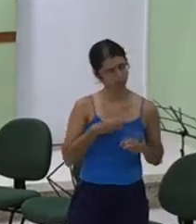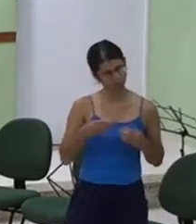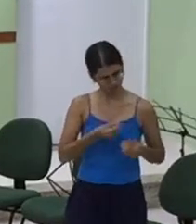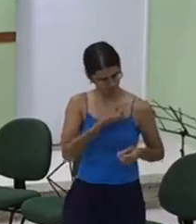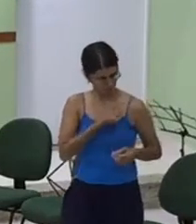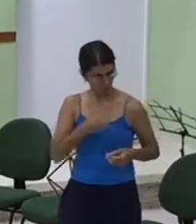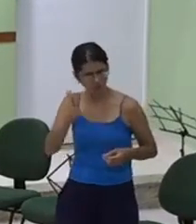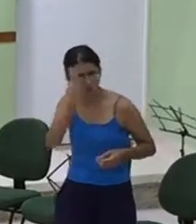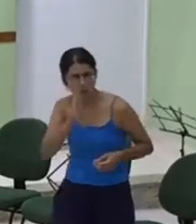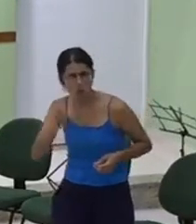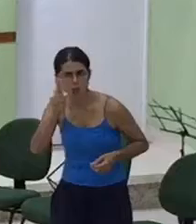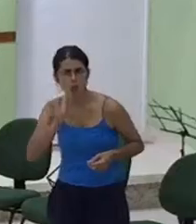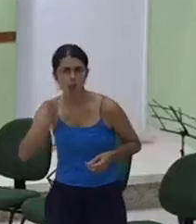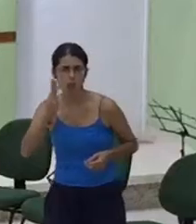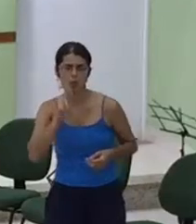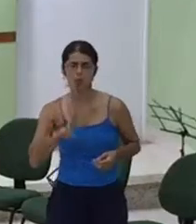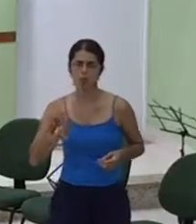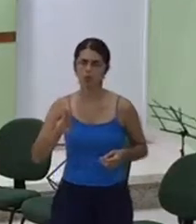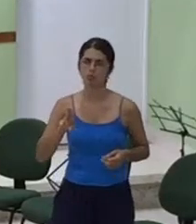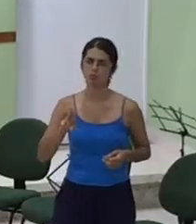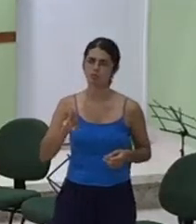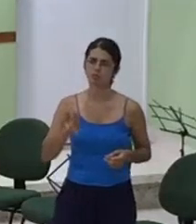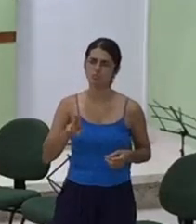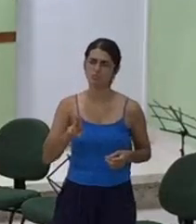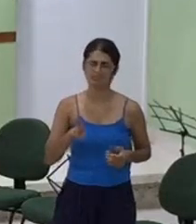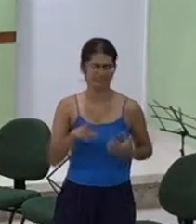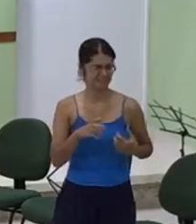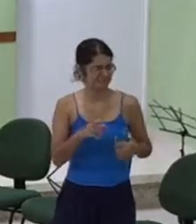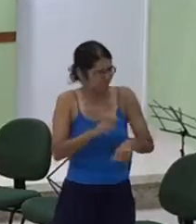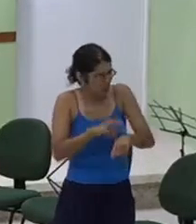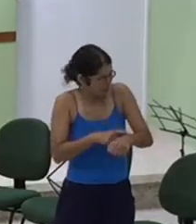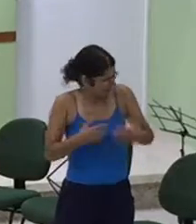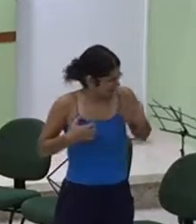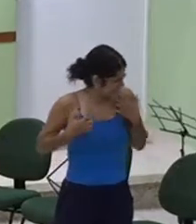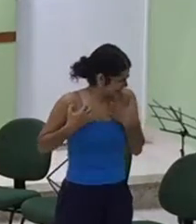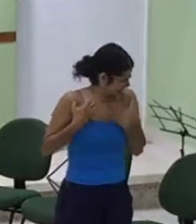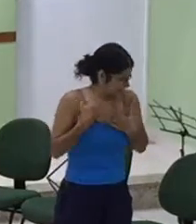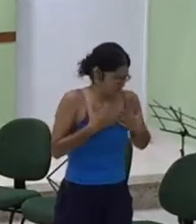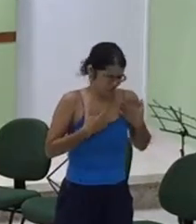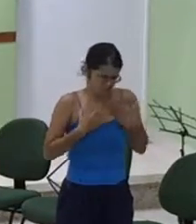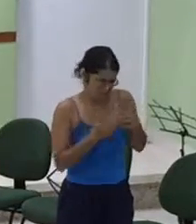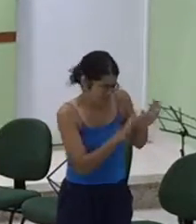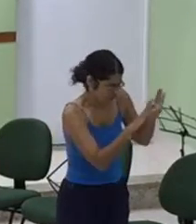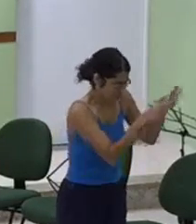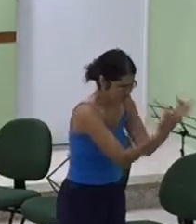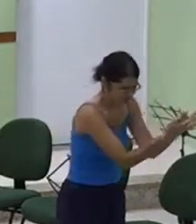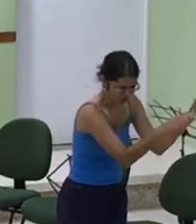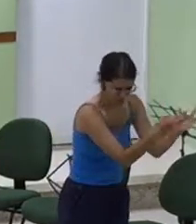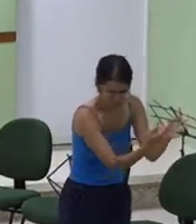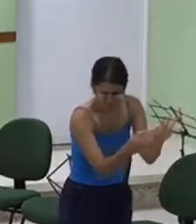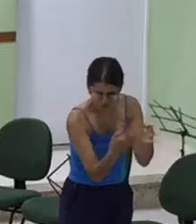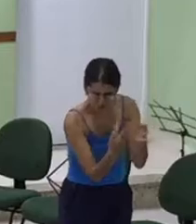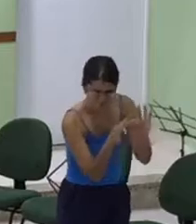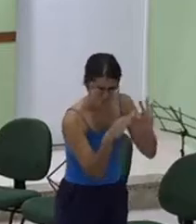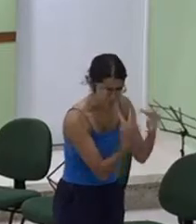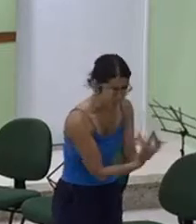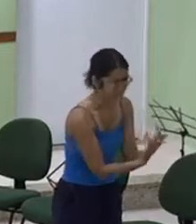em faça o desespero e necessidade em as famílias antes do iminente risco de